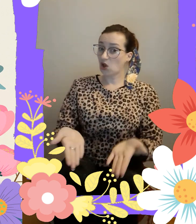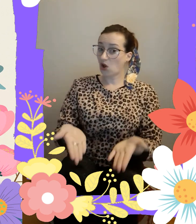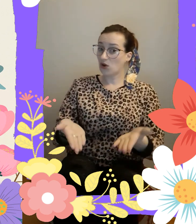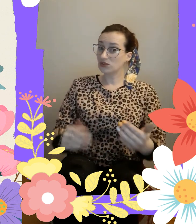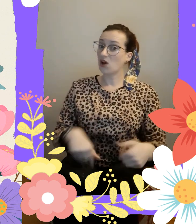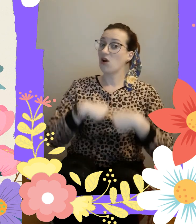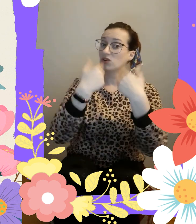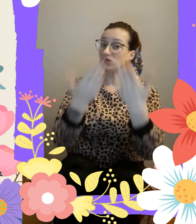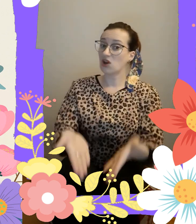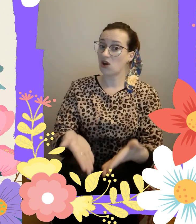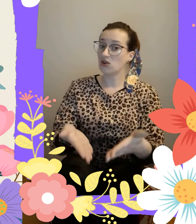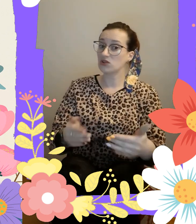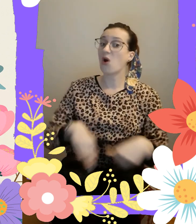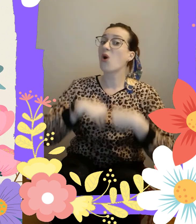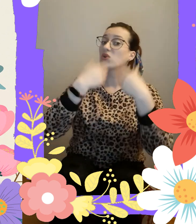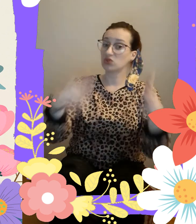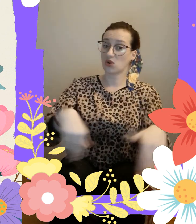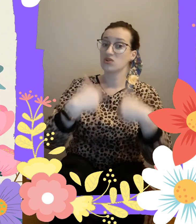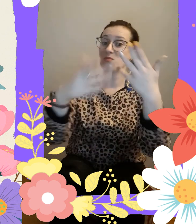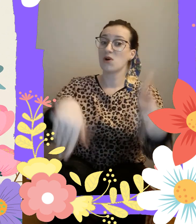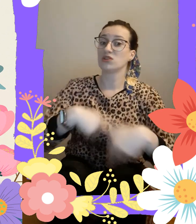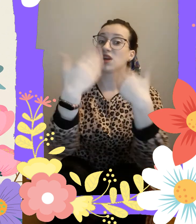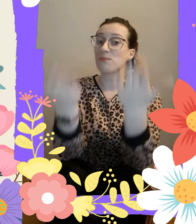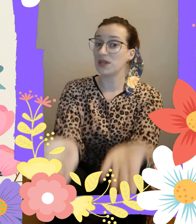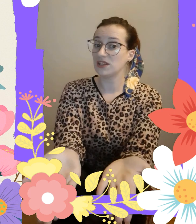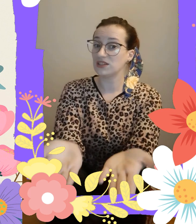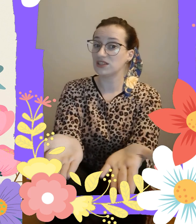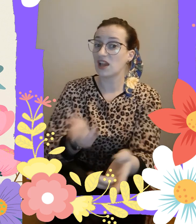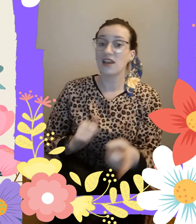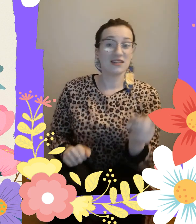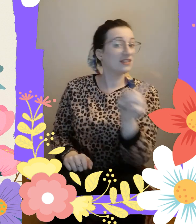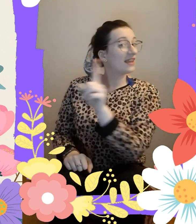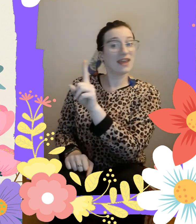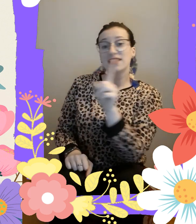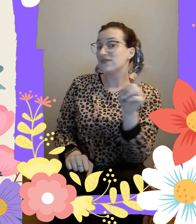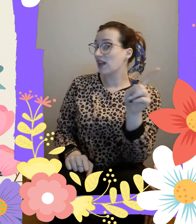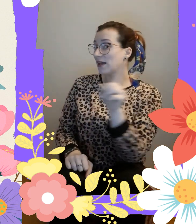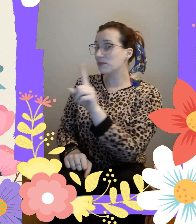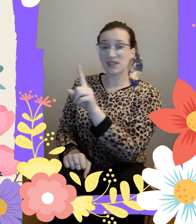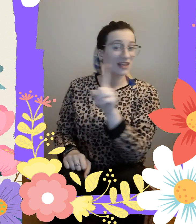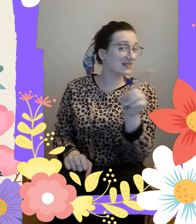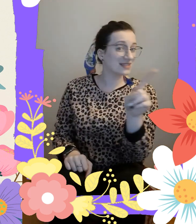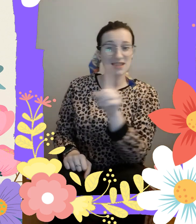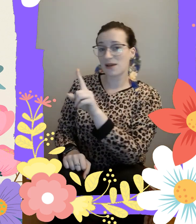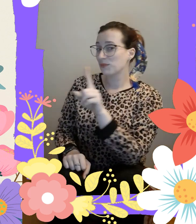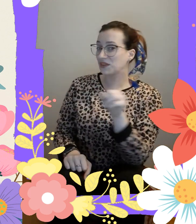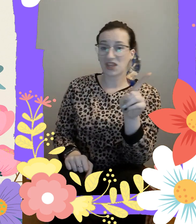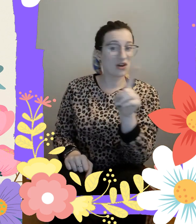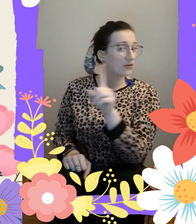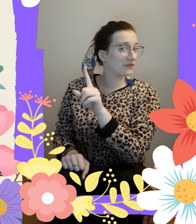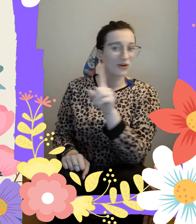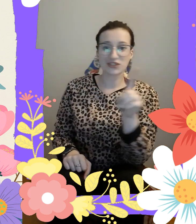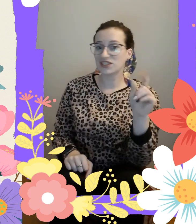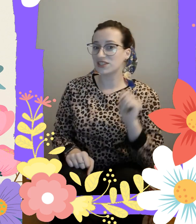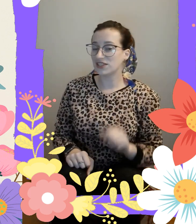To, to, to, to, to, to może być. Nie wiem, nie znam, nie otworzę ci.